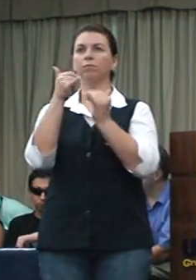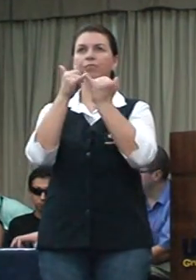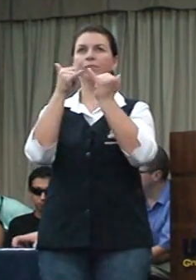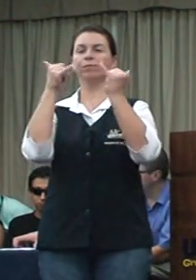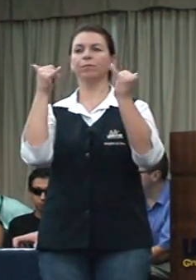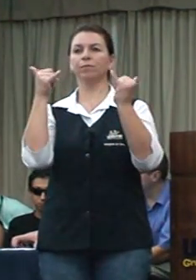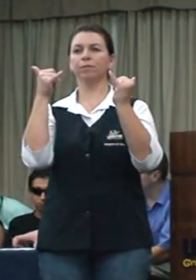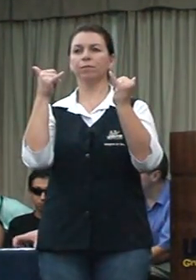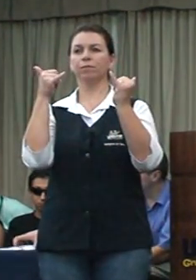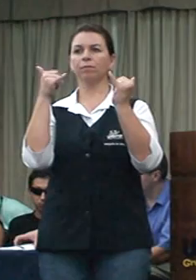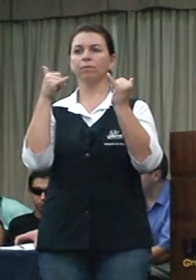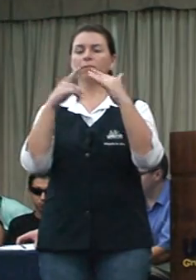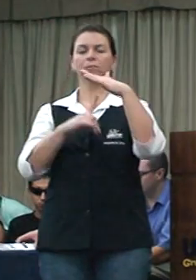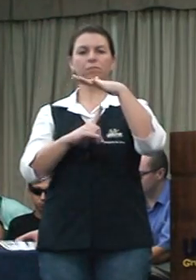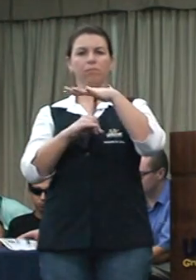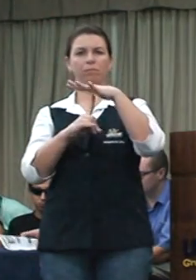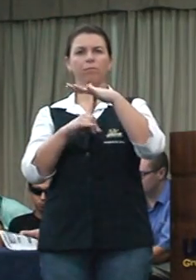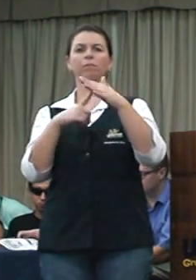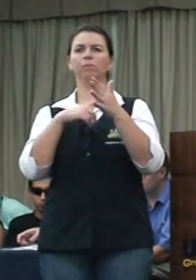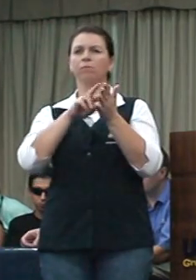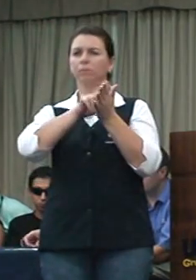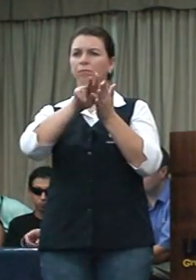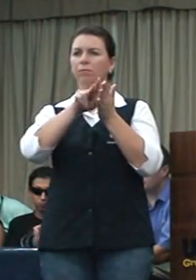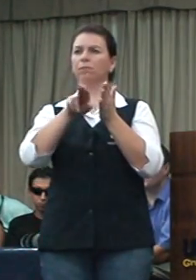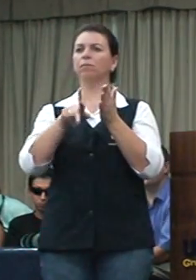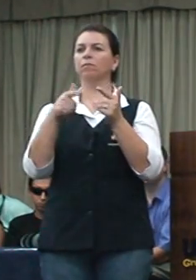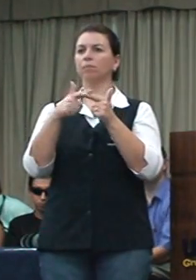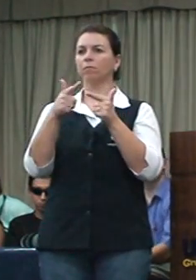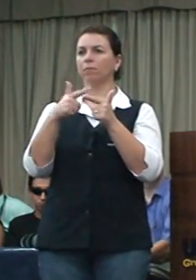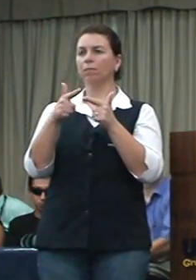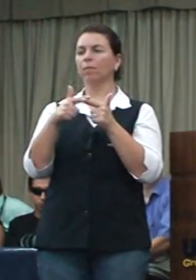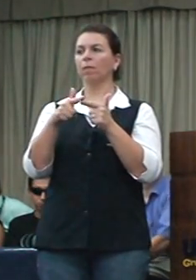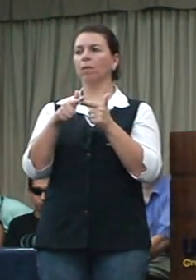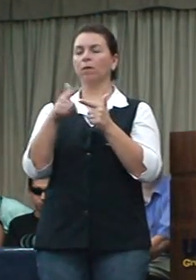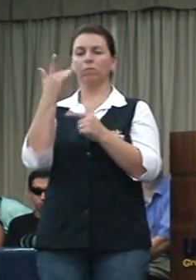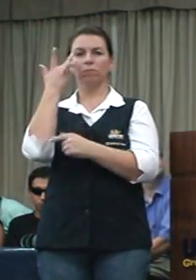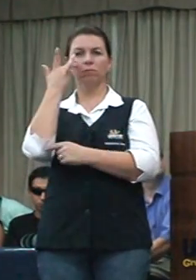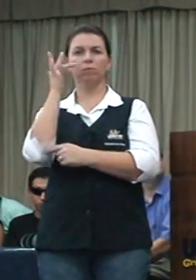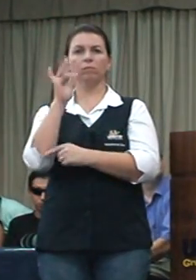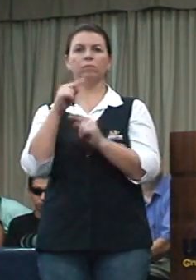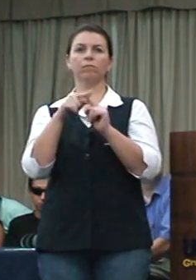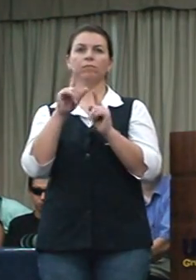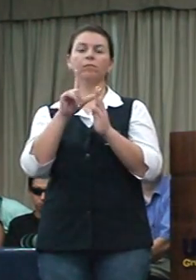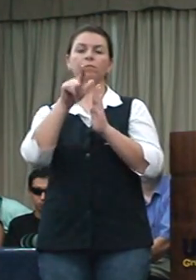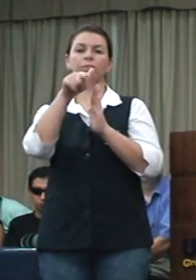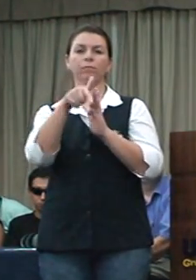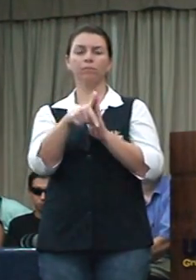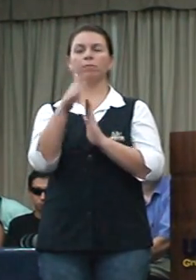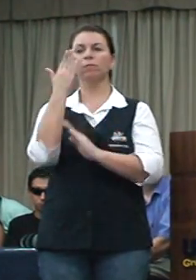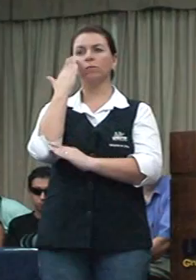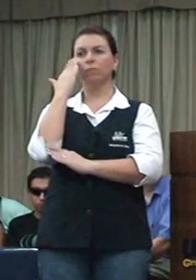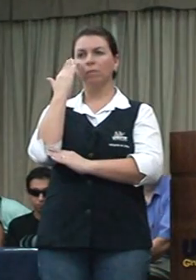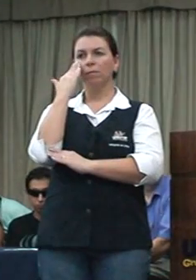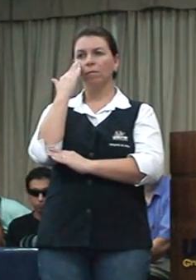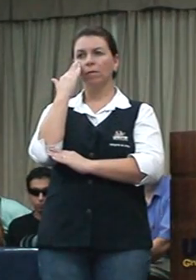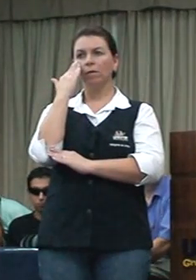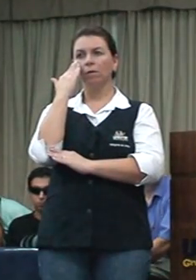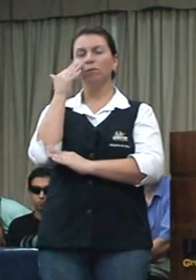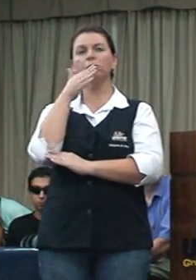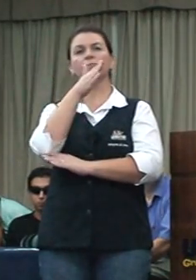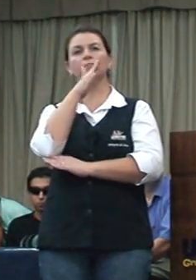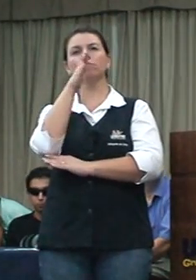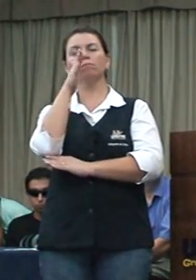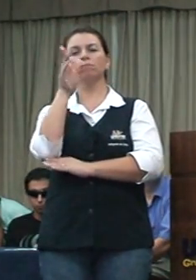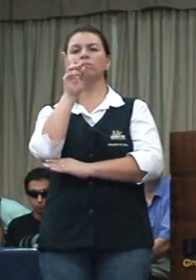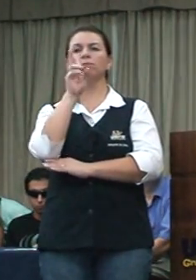e no Paraná deve estar ocorrendo outros casos, que eu não estou sabendo, mas eu acabo ficando sabendo na sequência, a gente vai